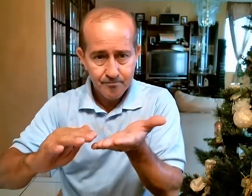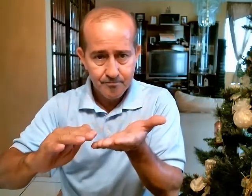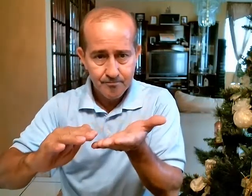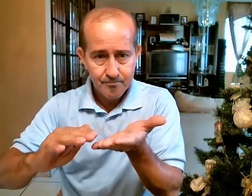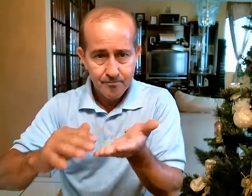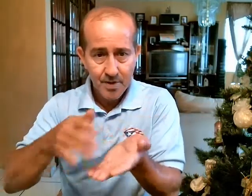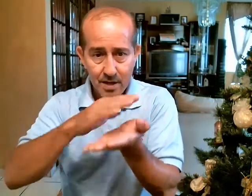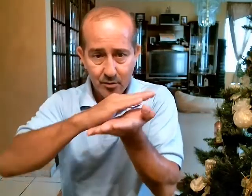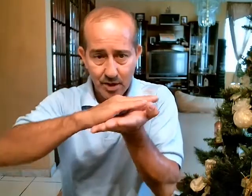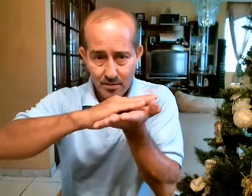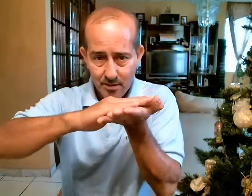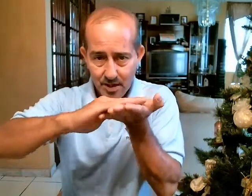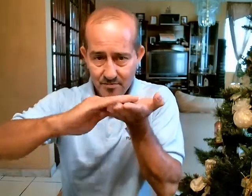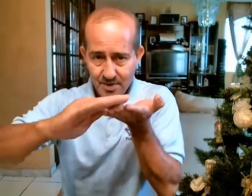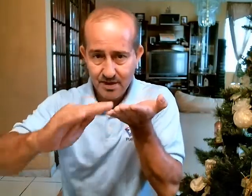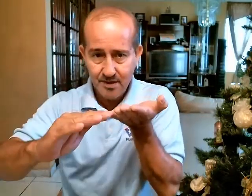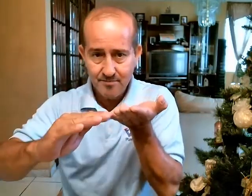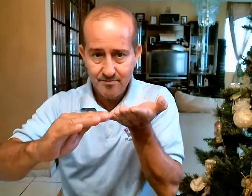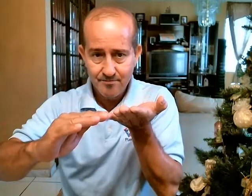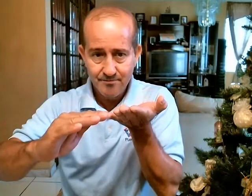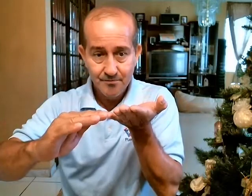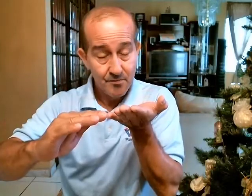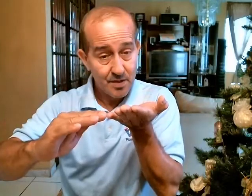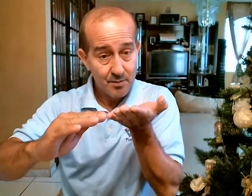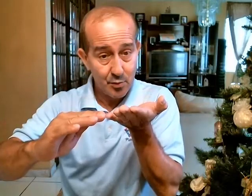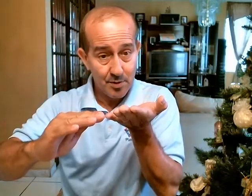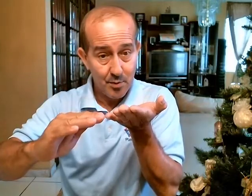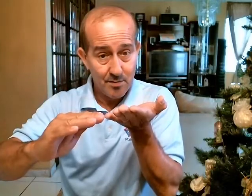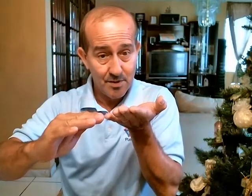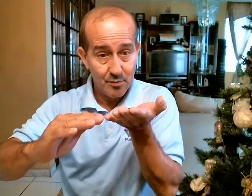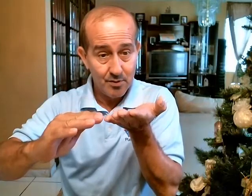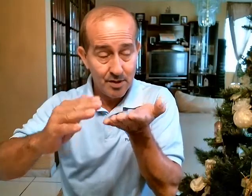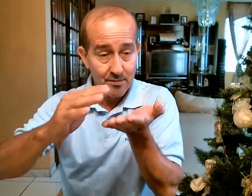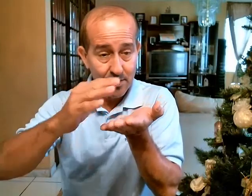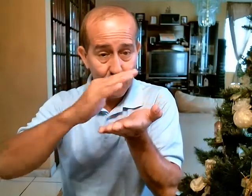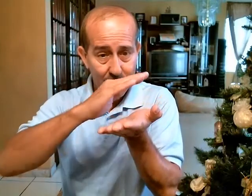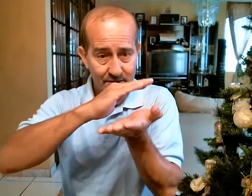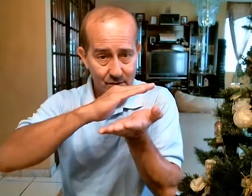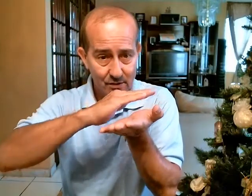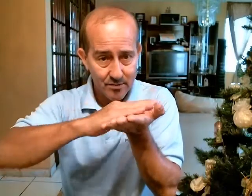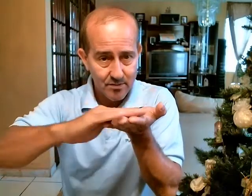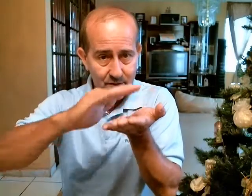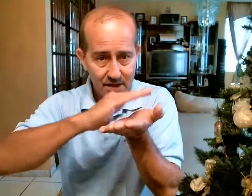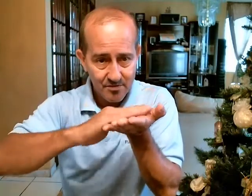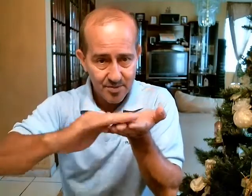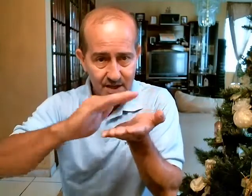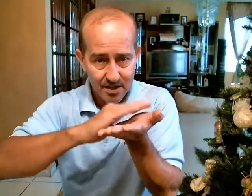¿Ven? Esto es limpieza Y volvemos al mismo El verbo es acción Limpiar